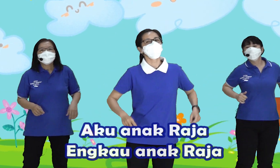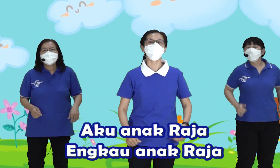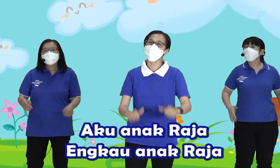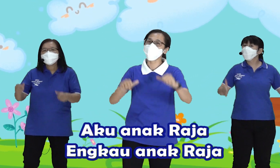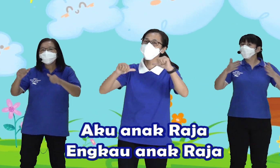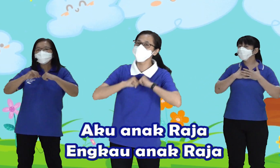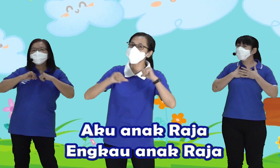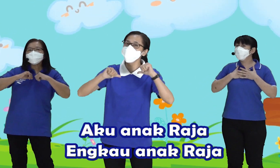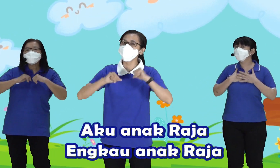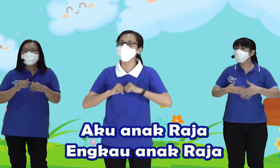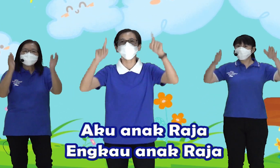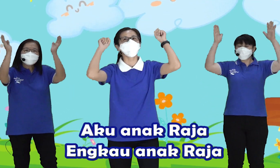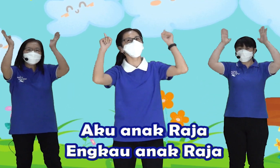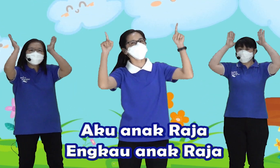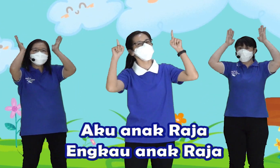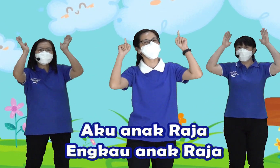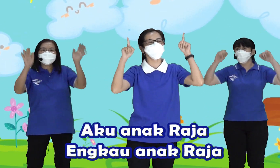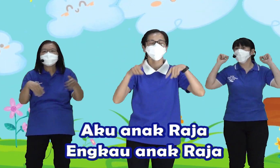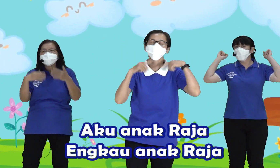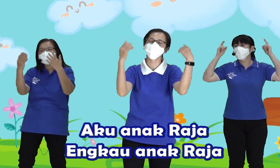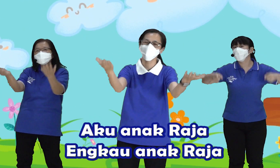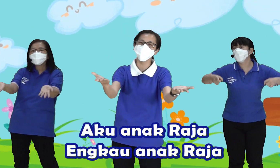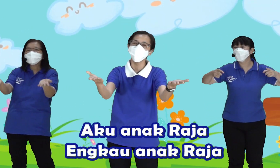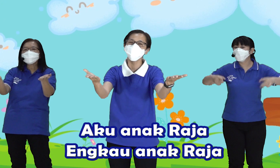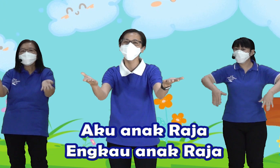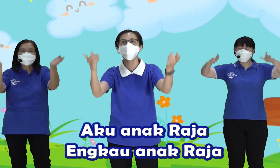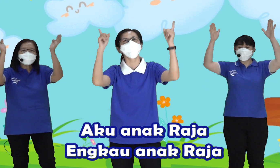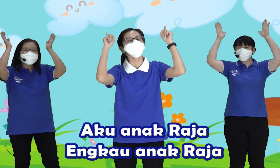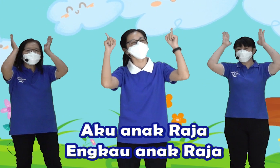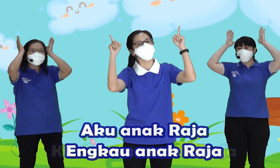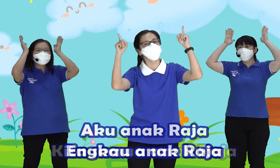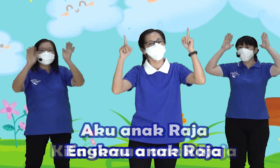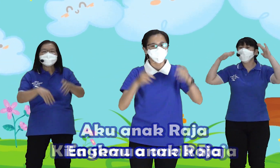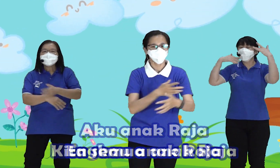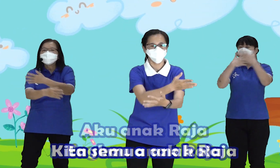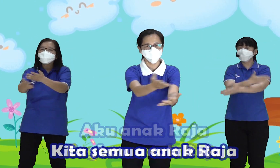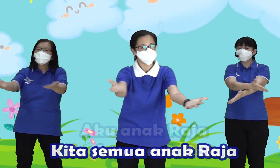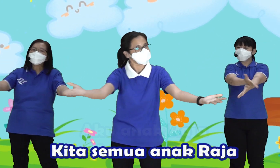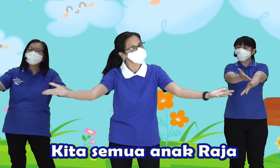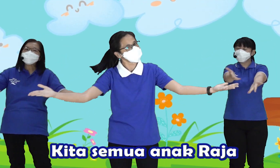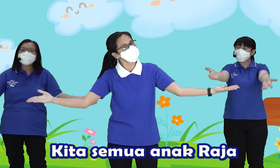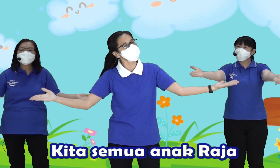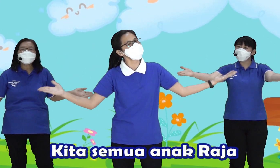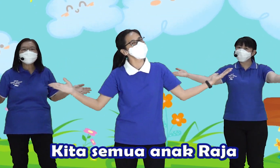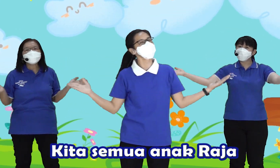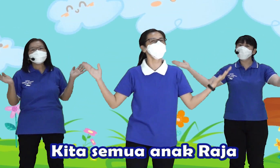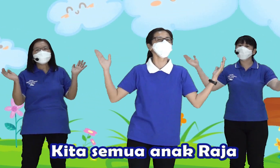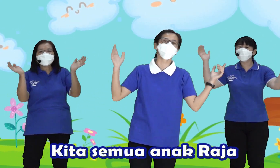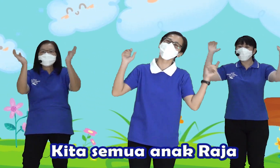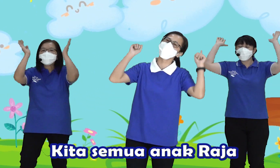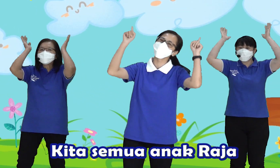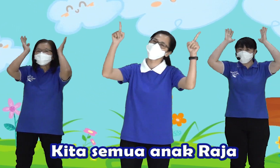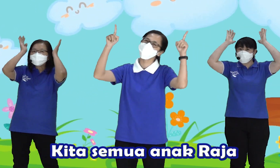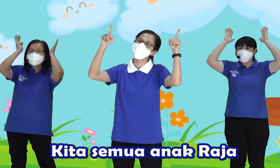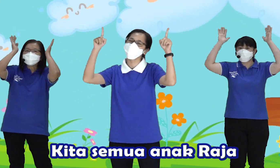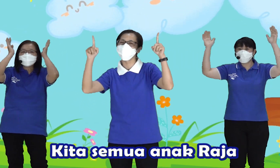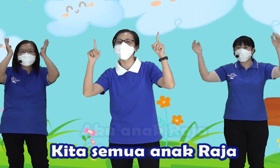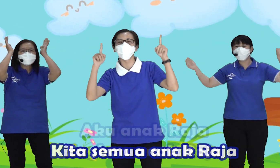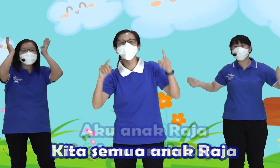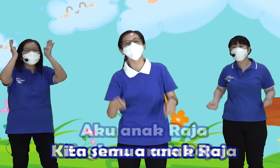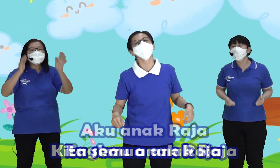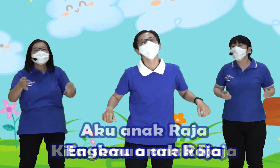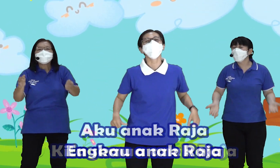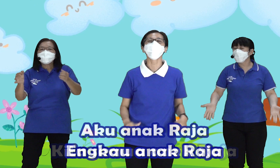Aku Anak Raja Engkau Anak Raja Kita Semua Anak Raja